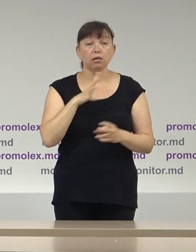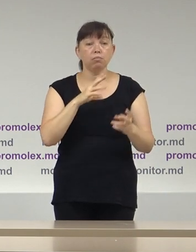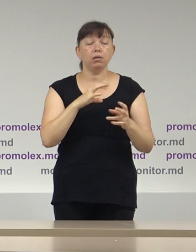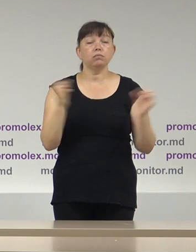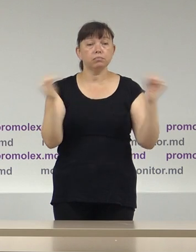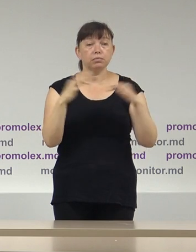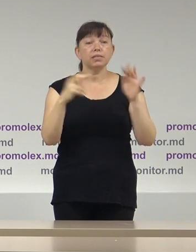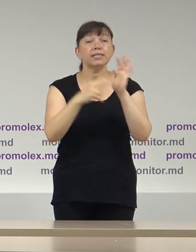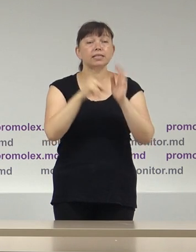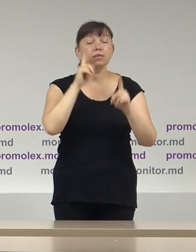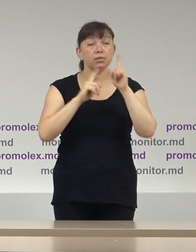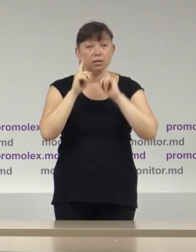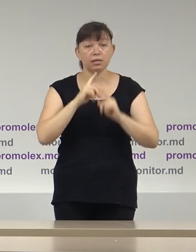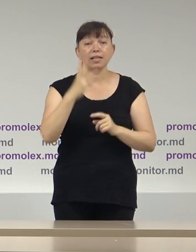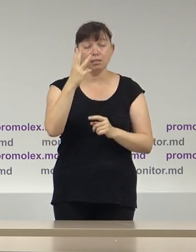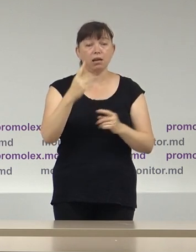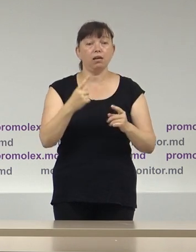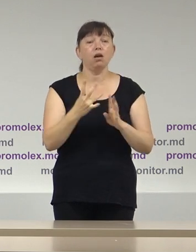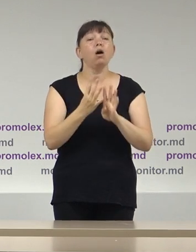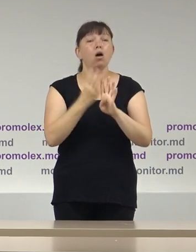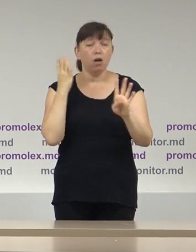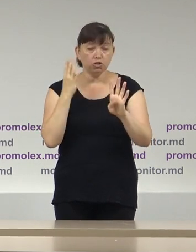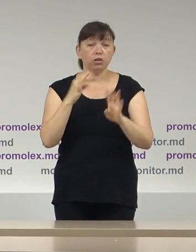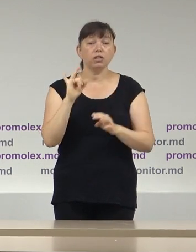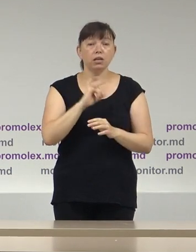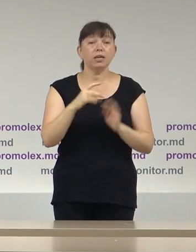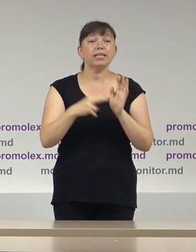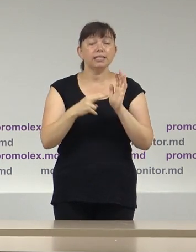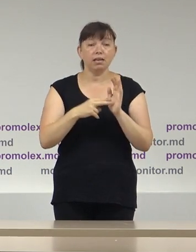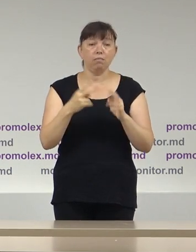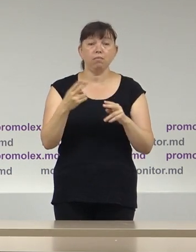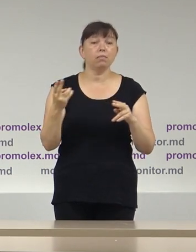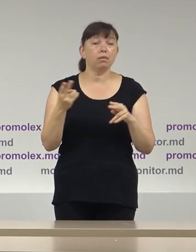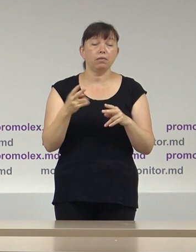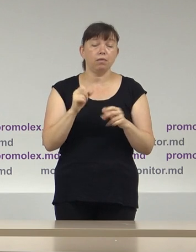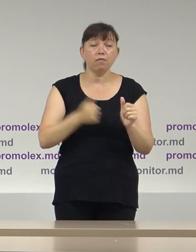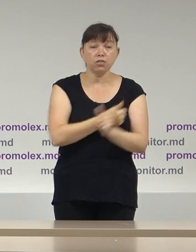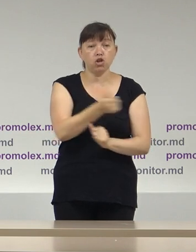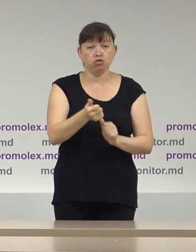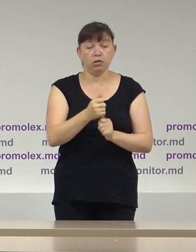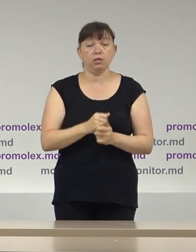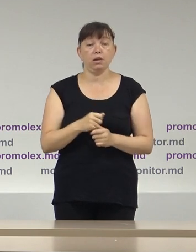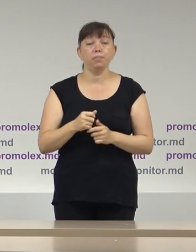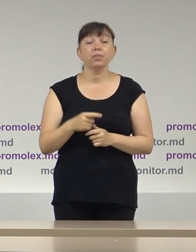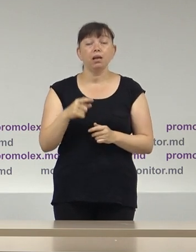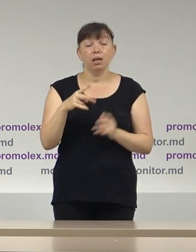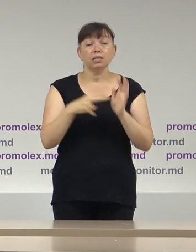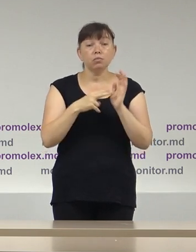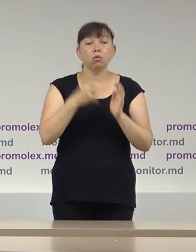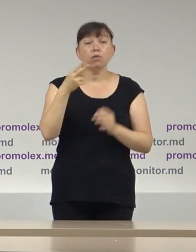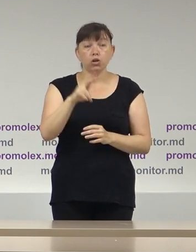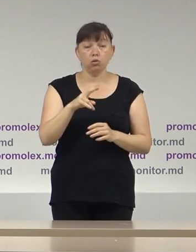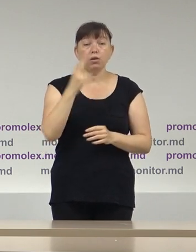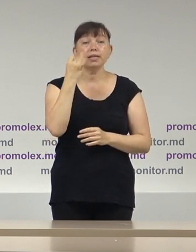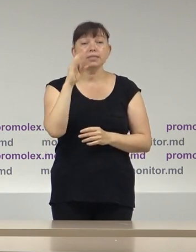ședințe, dintre care trei ordinare și patru extraordinare în format mixt. Deci, până la 7 iulie, CEC a acreditat